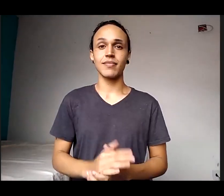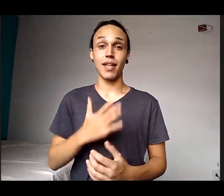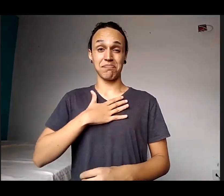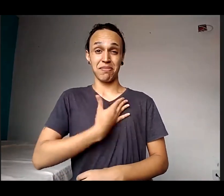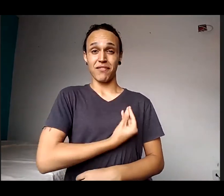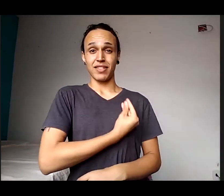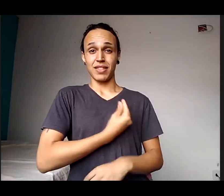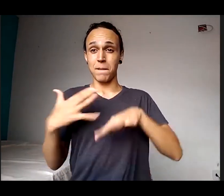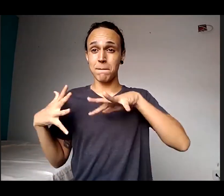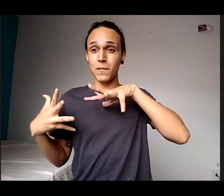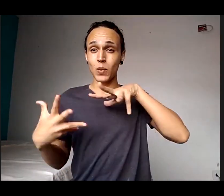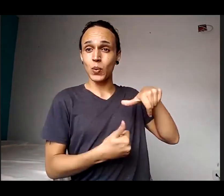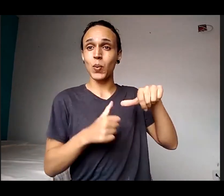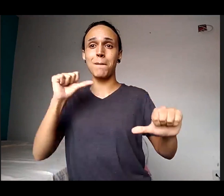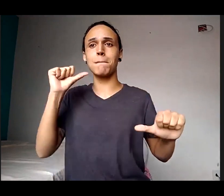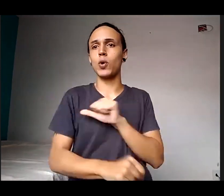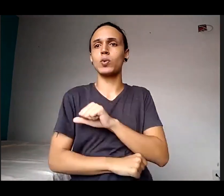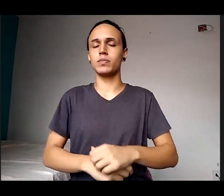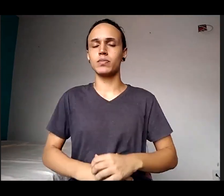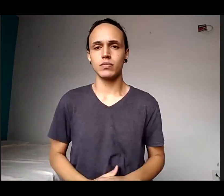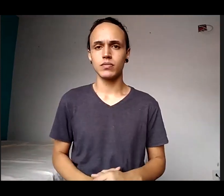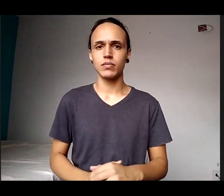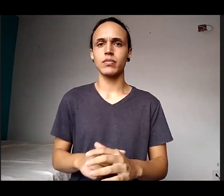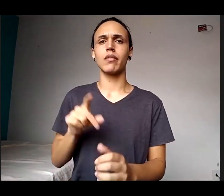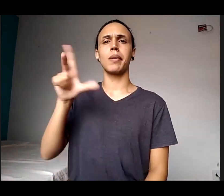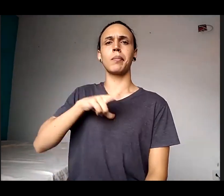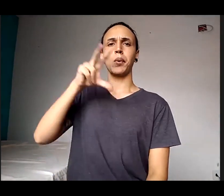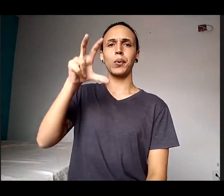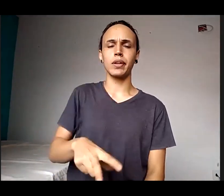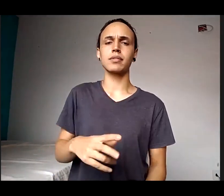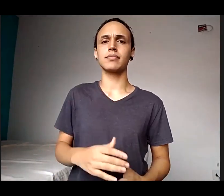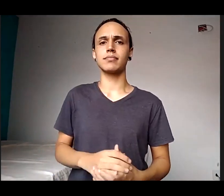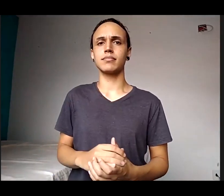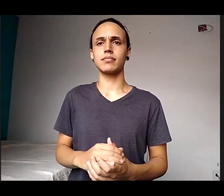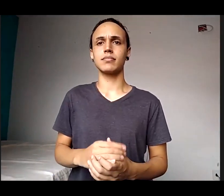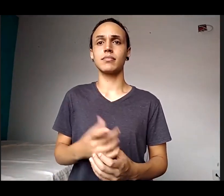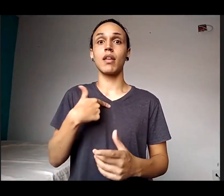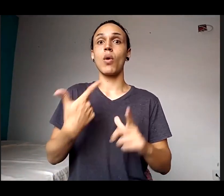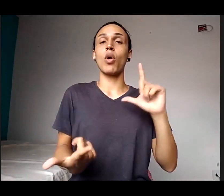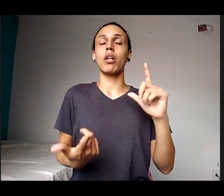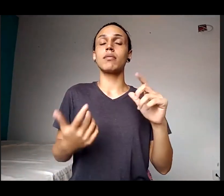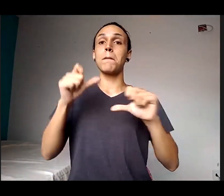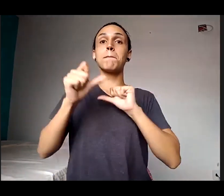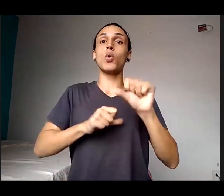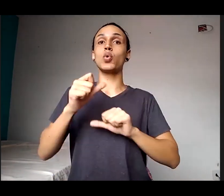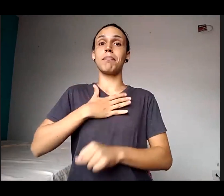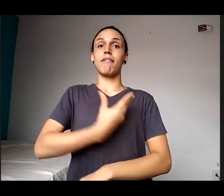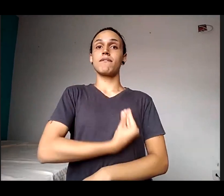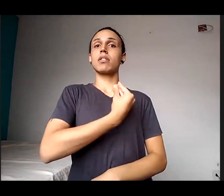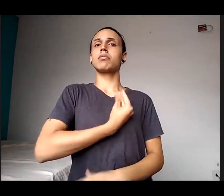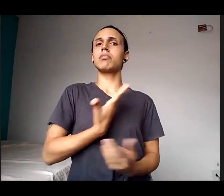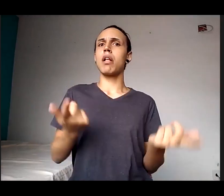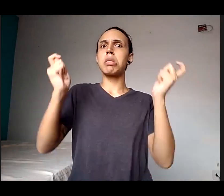para aprender língua portuguesa. Eu moldei o meu mundo para aprender a ouvir com os olhos.